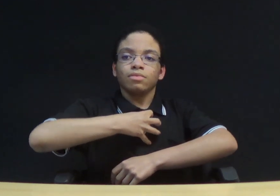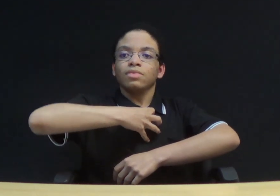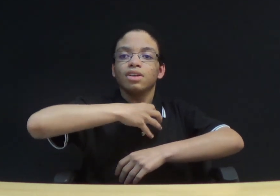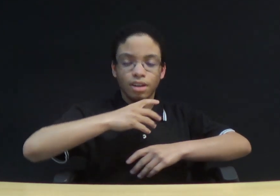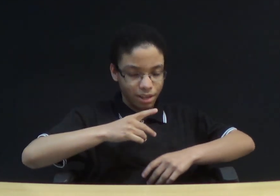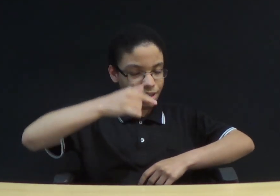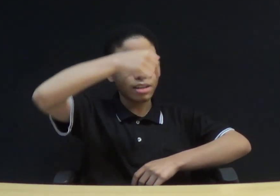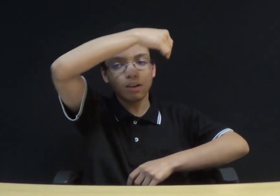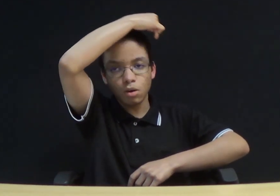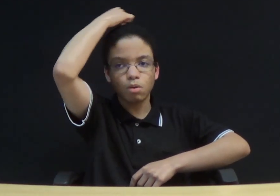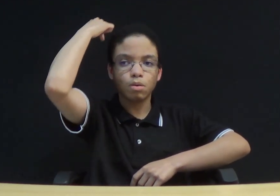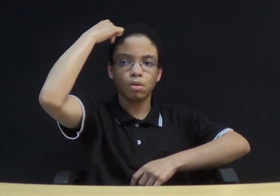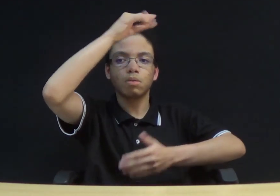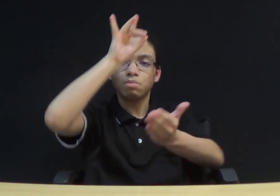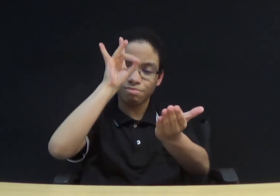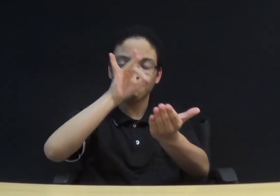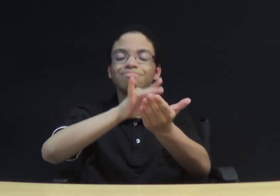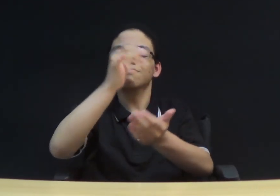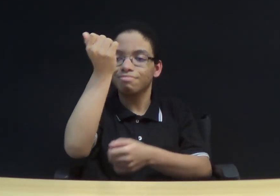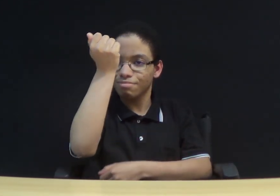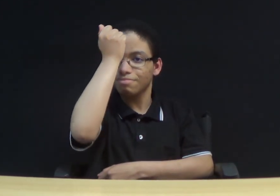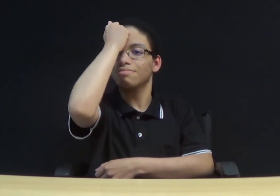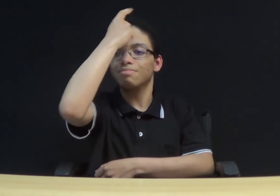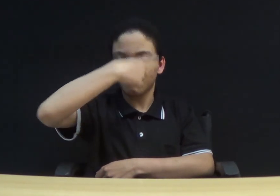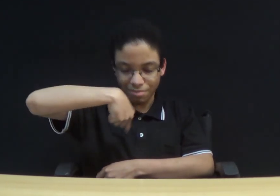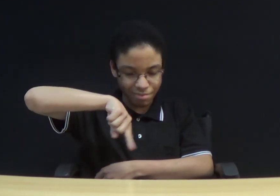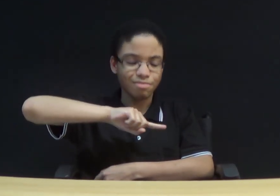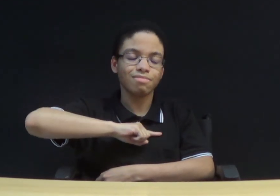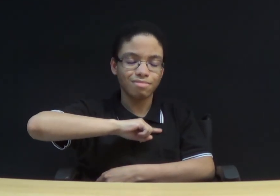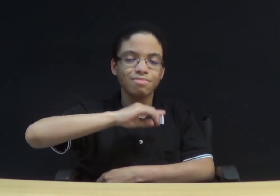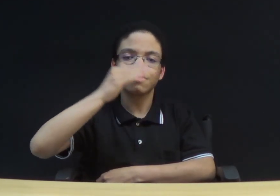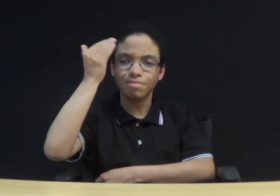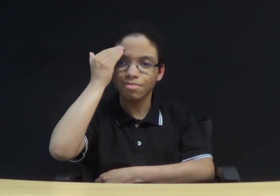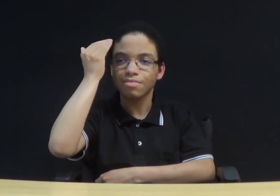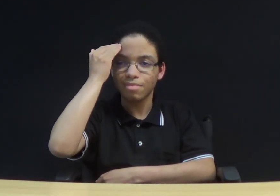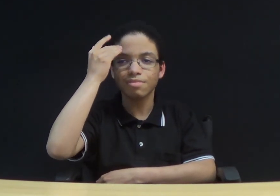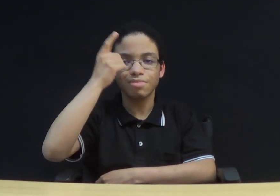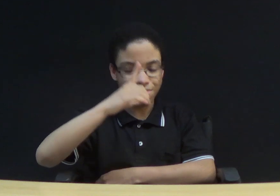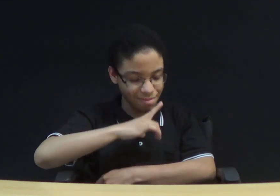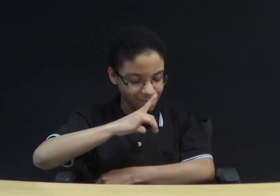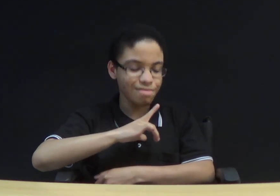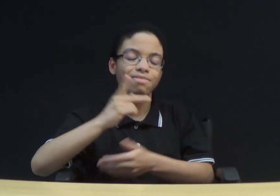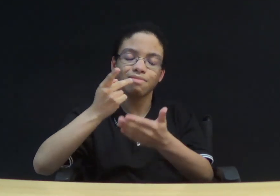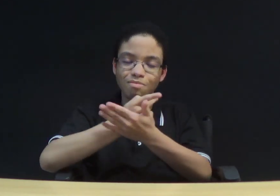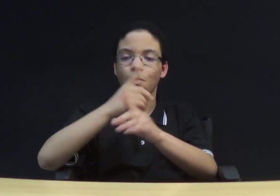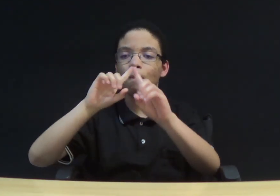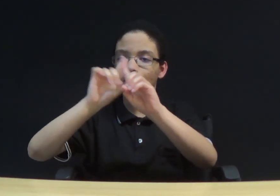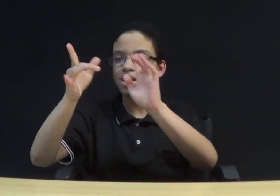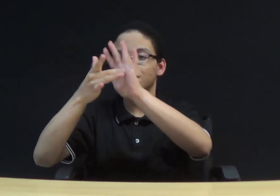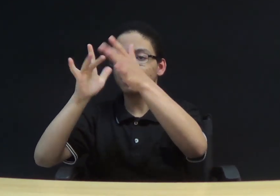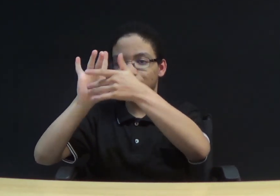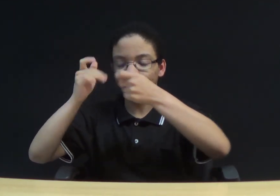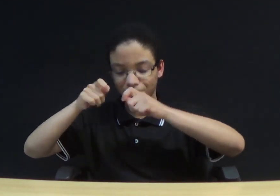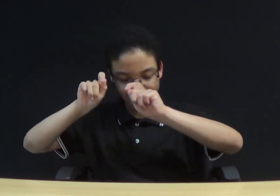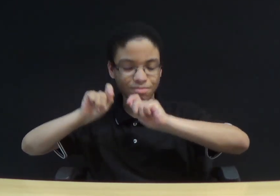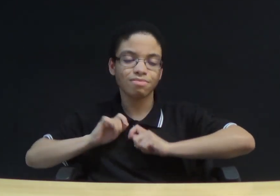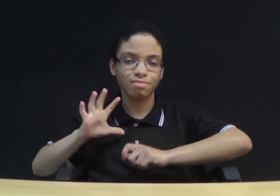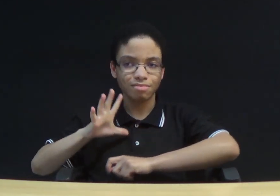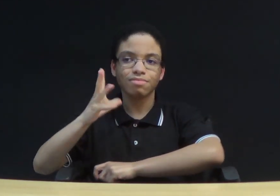e arrependimento, reconhecendo que somos falhos, porém redimidos no Senhor Jesus. Você tem